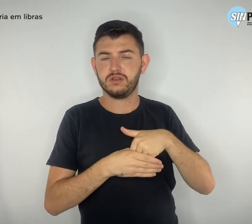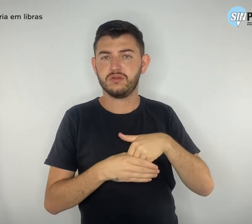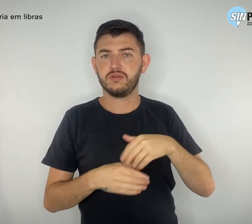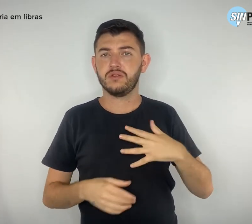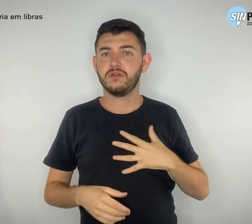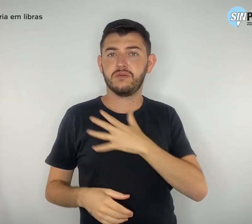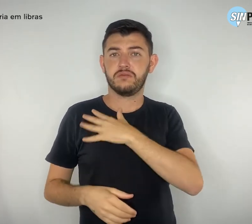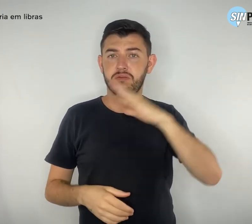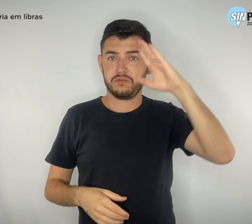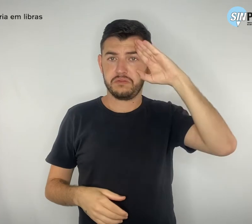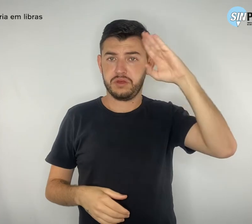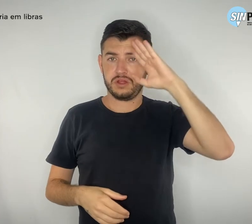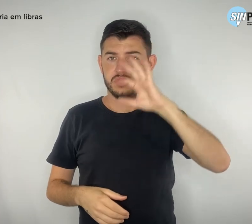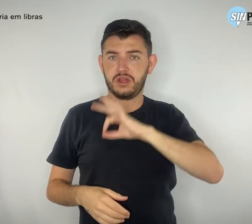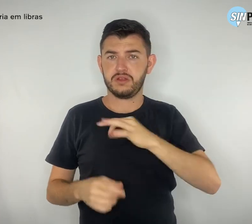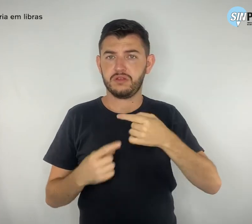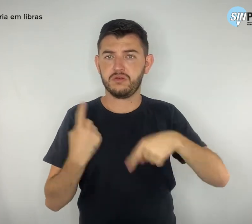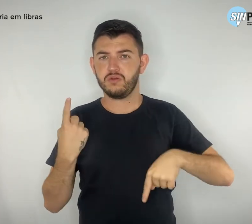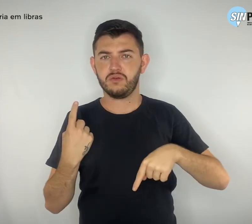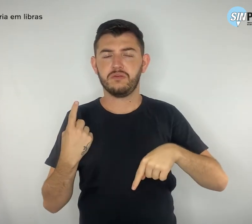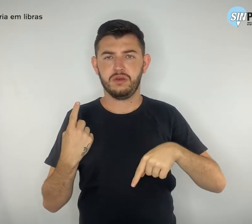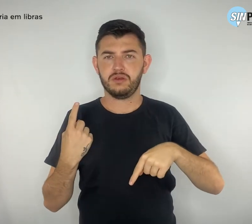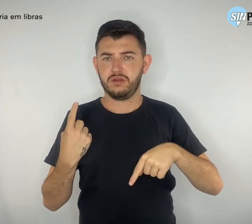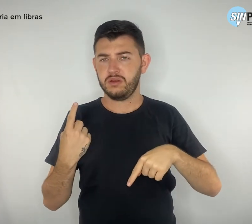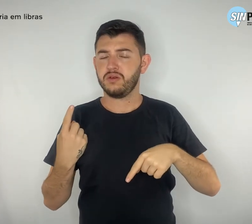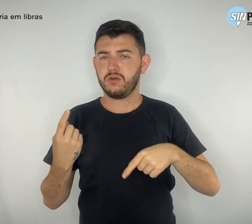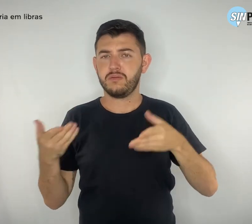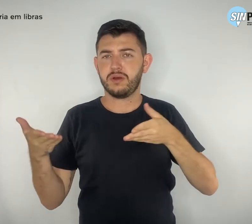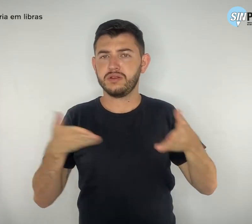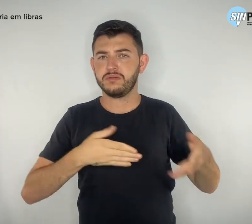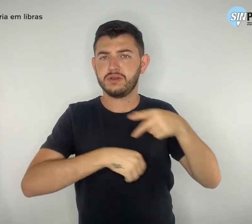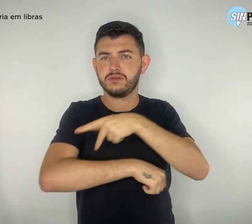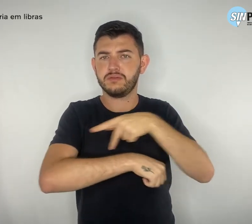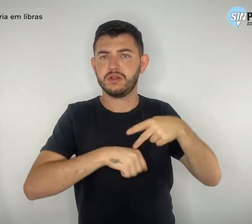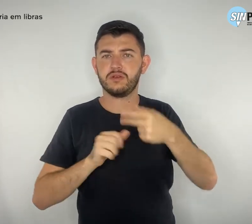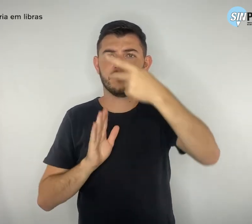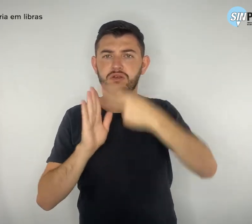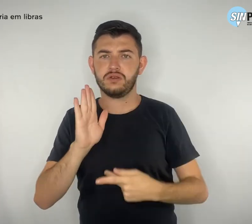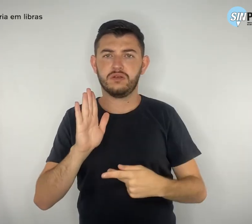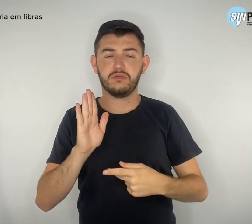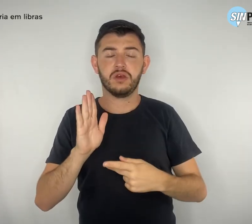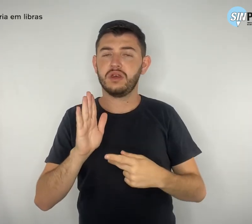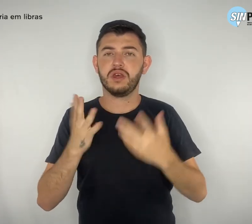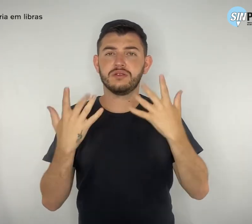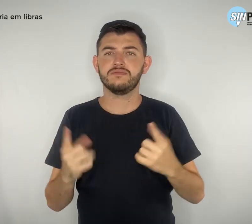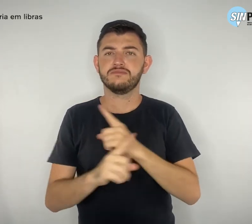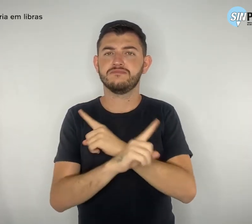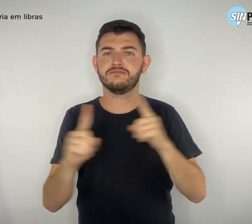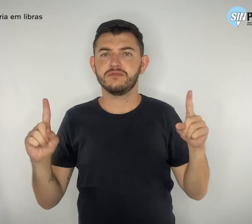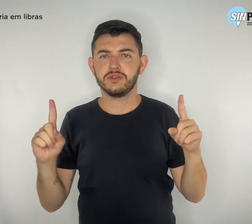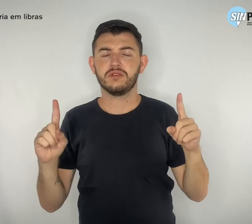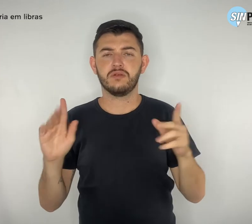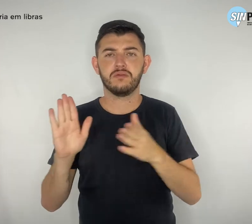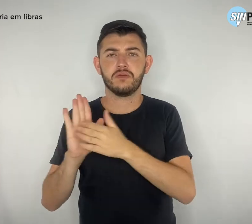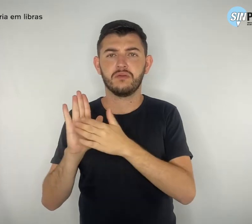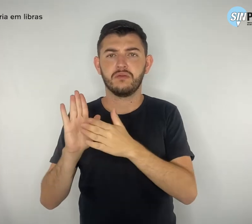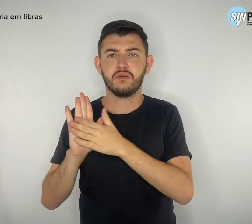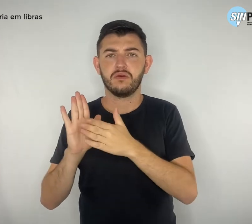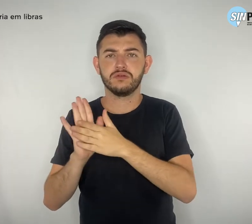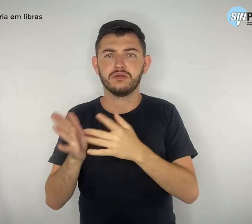e descartam novos acordos para escolas deste modelo, projeto que era uma das bandeiras do